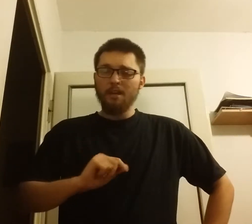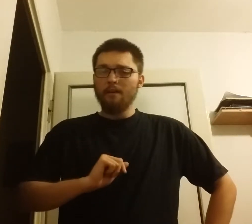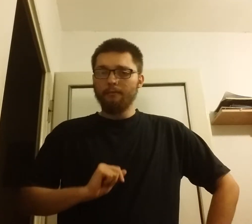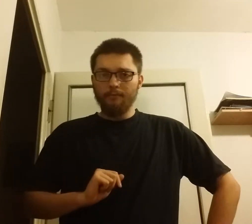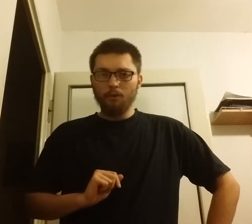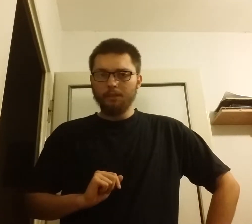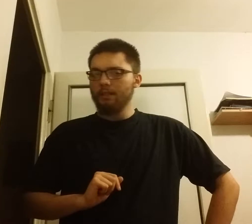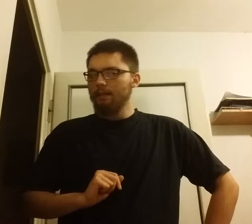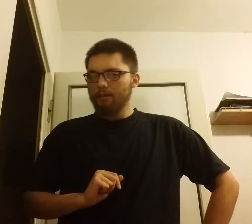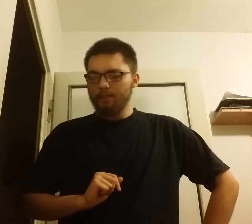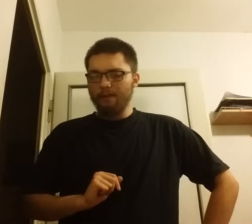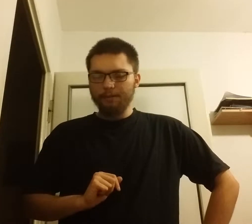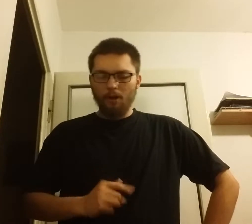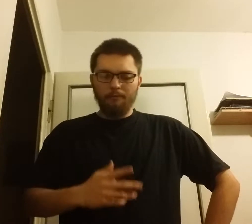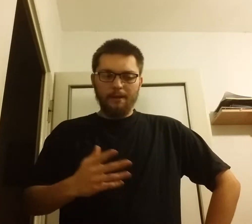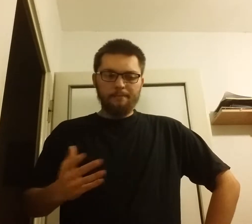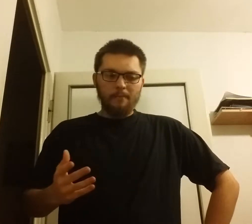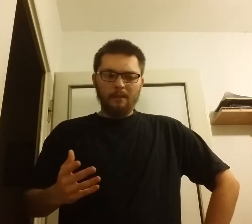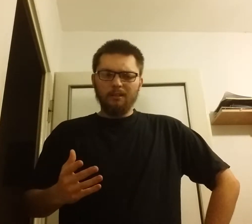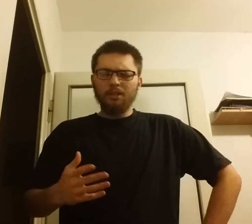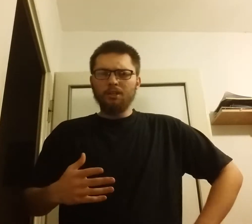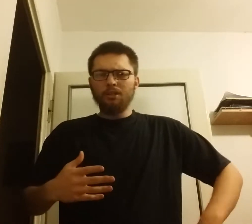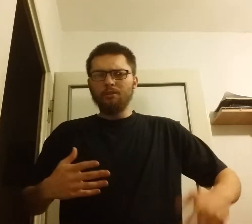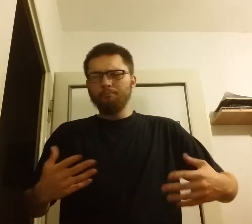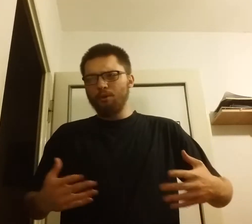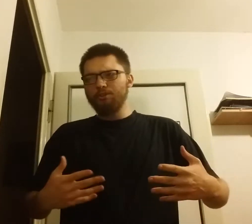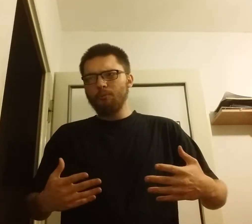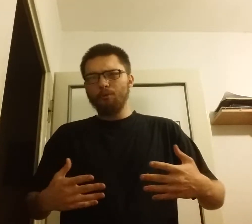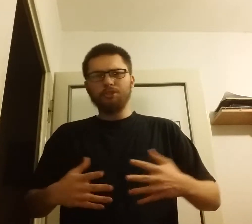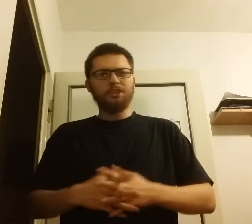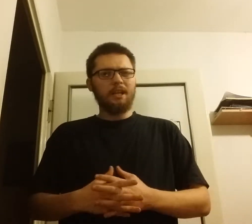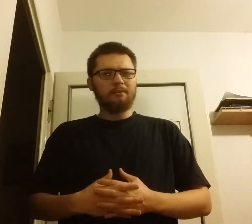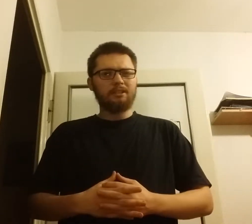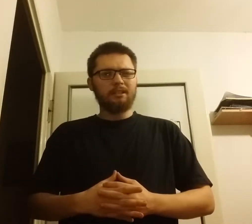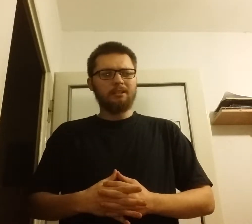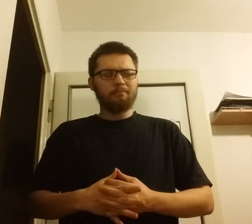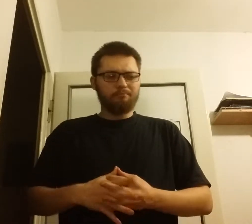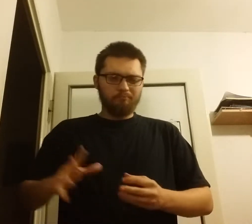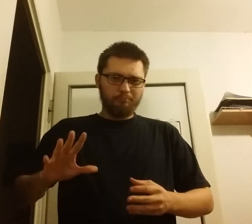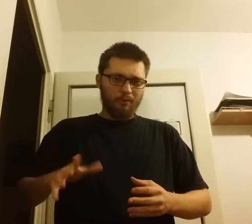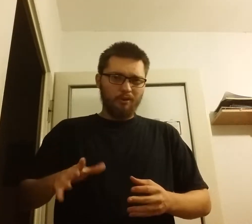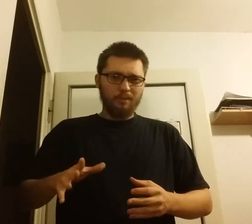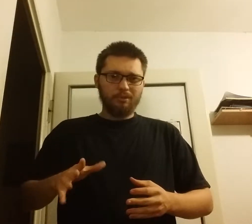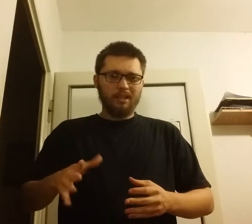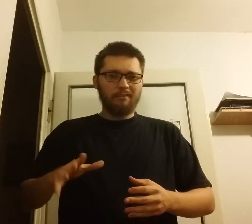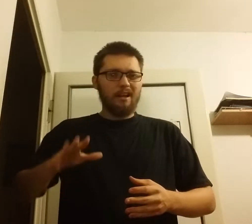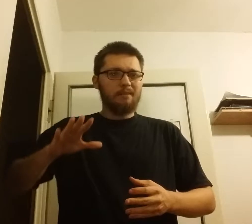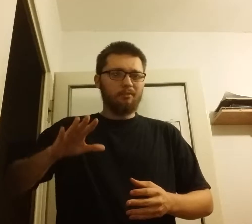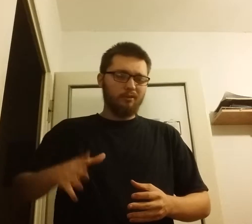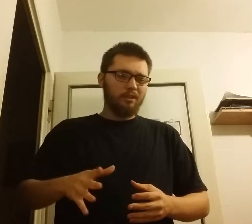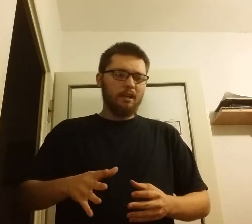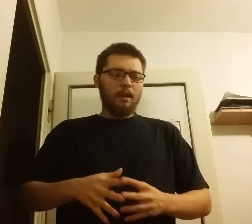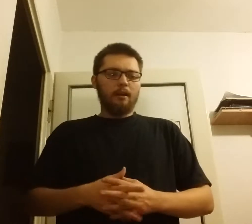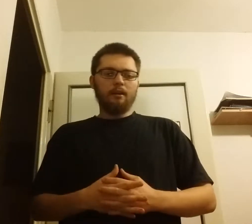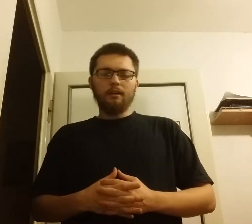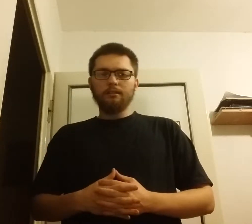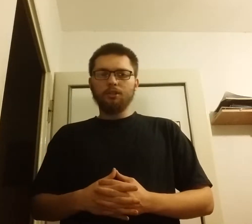wojny światowej. I bądź co bądź, Niemcy powoli przegrywali, powoli tych